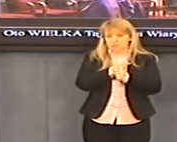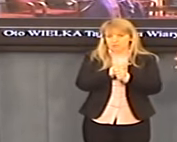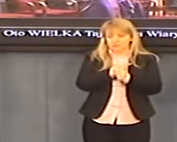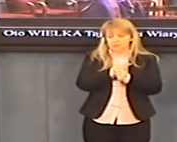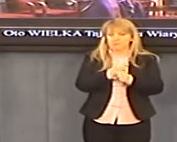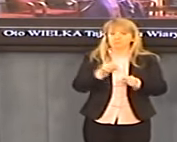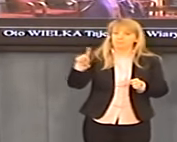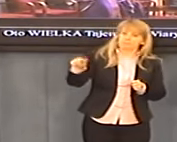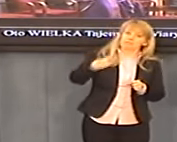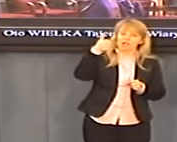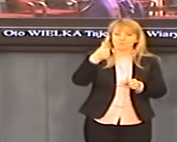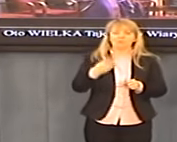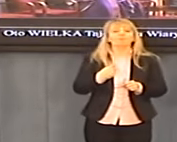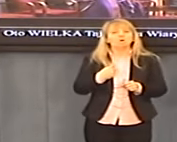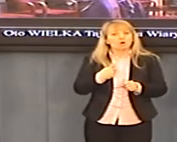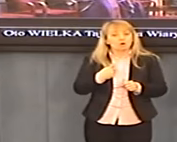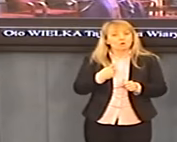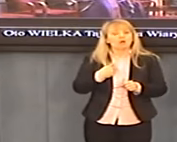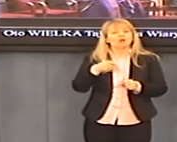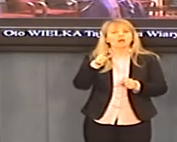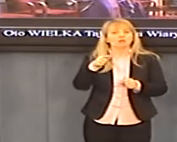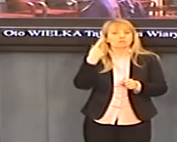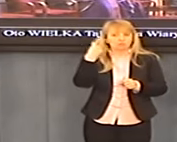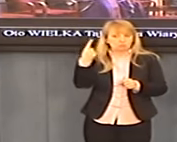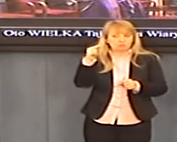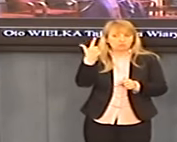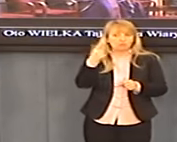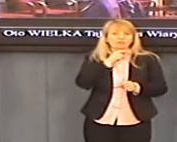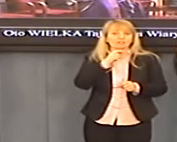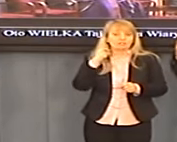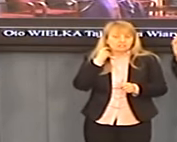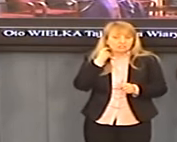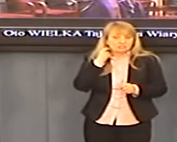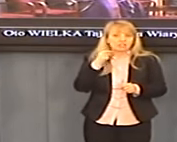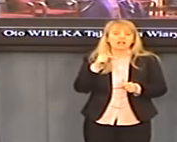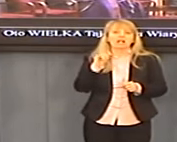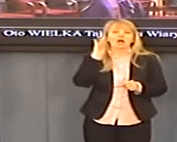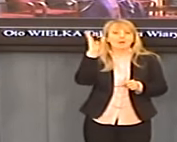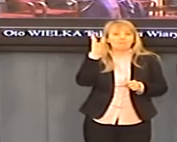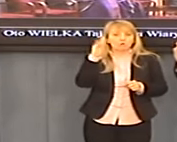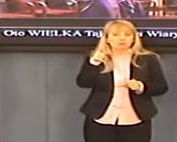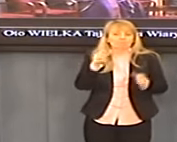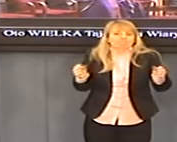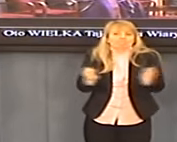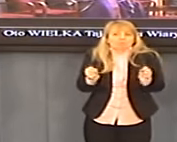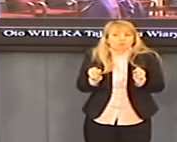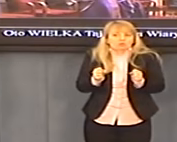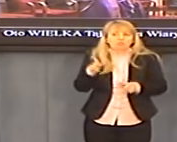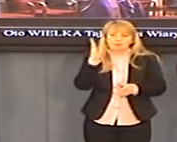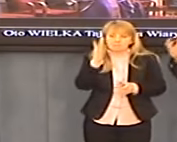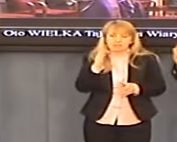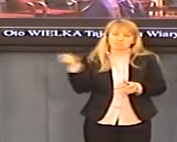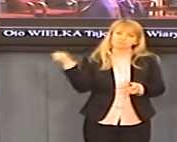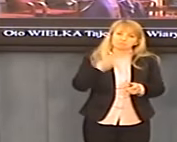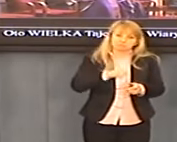tych dwóch księży, o których słyszeliśmy pewnie wszyscy, a później bojąc się, że zostaną zamordowani,